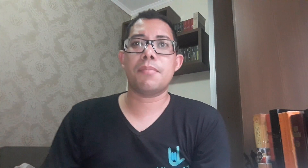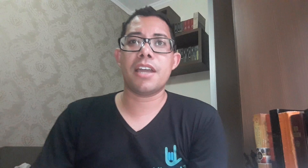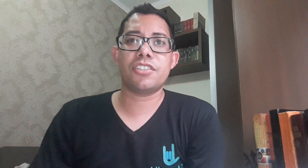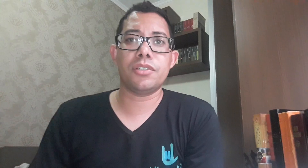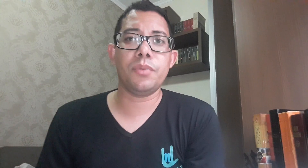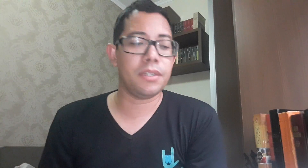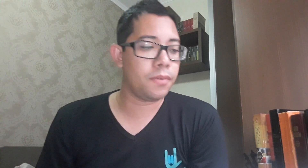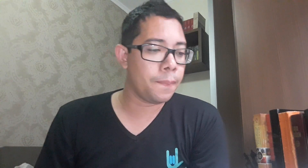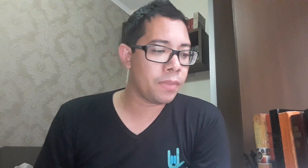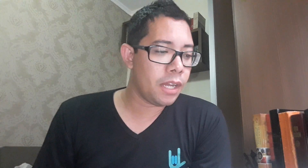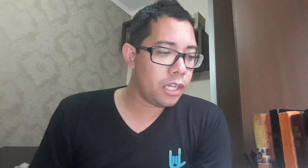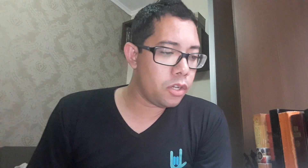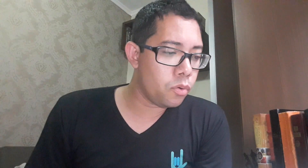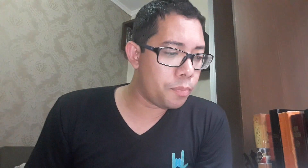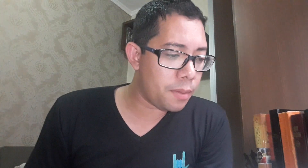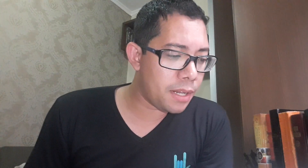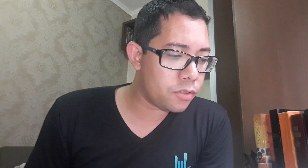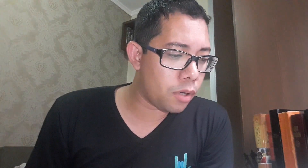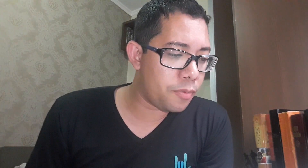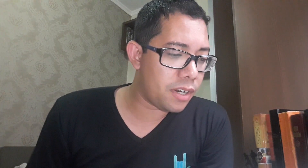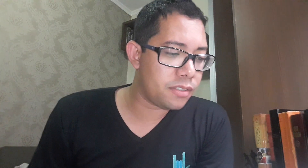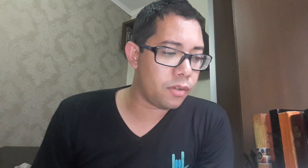temática do hino. E o primeiro stop fala assim,